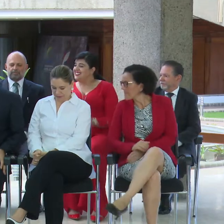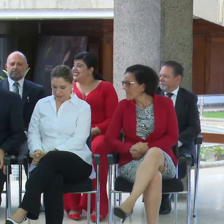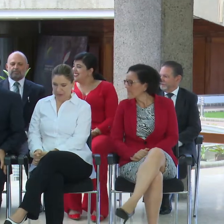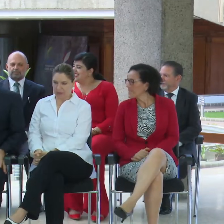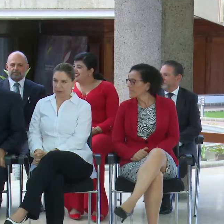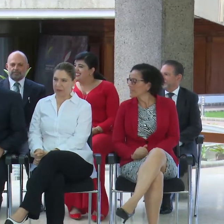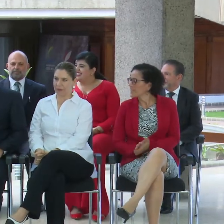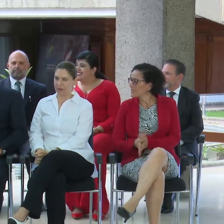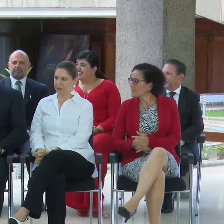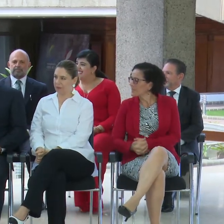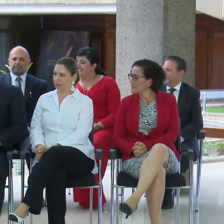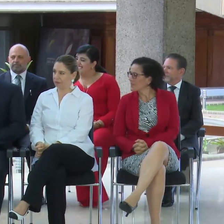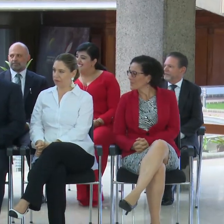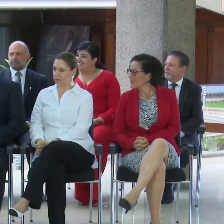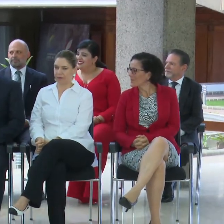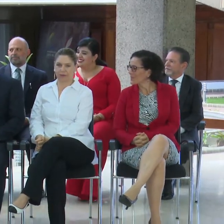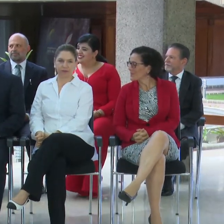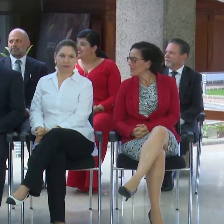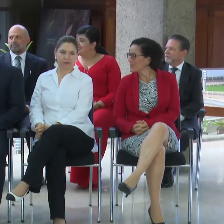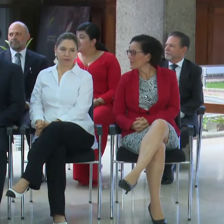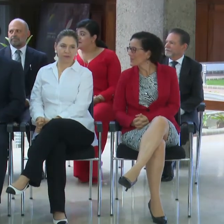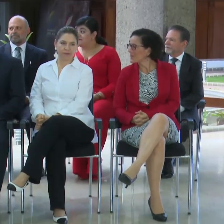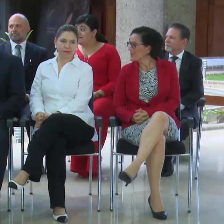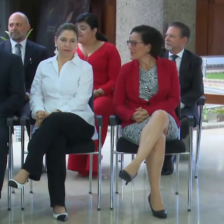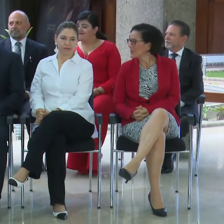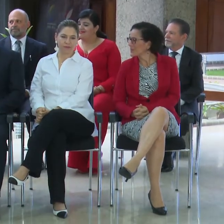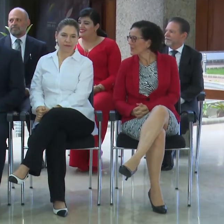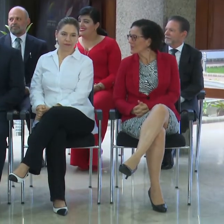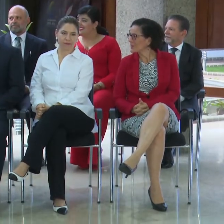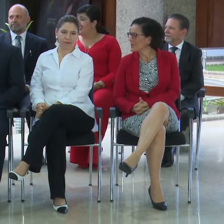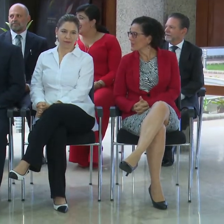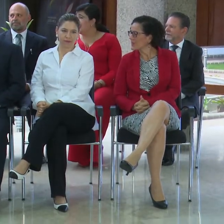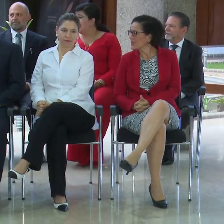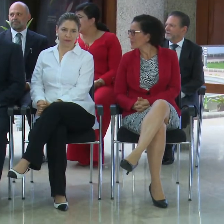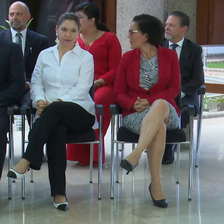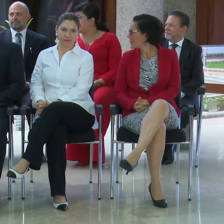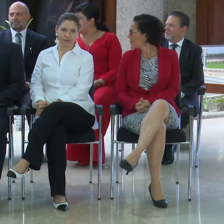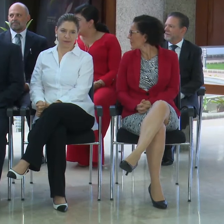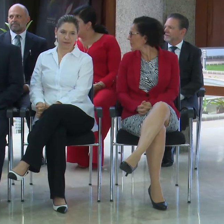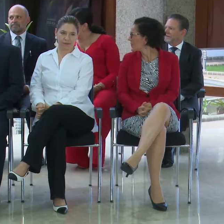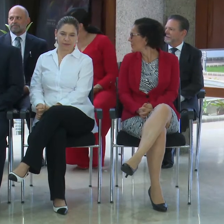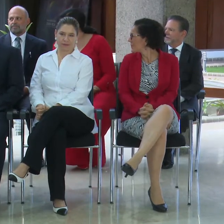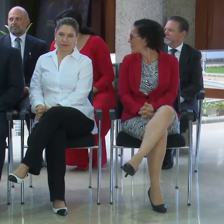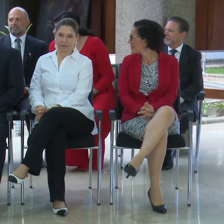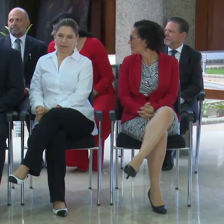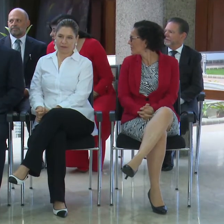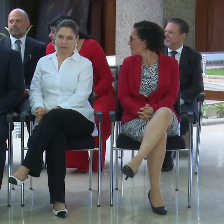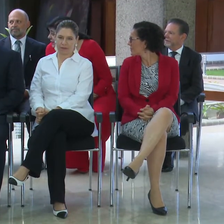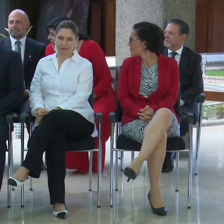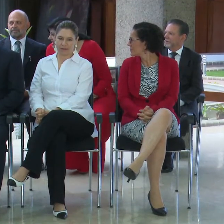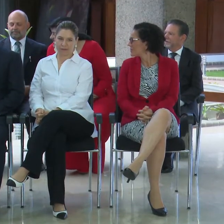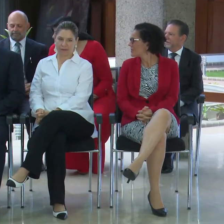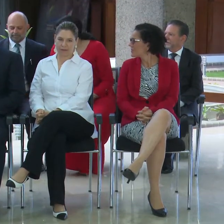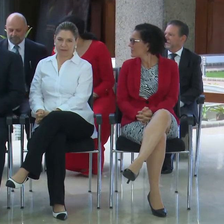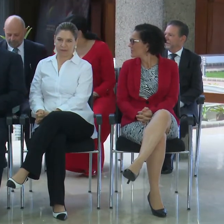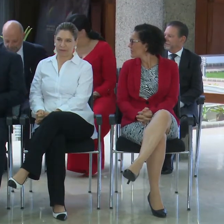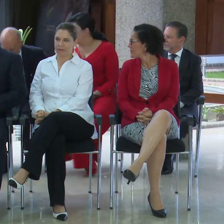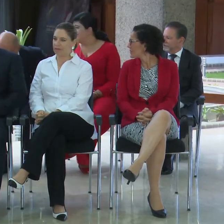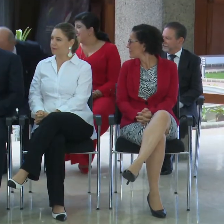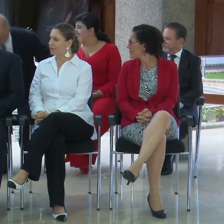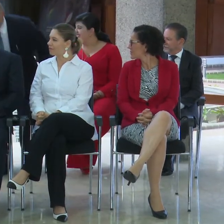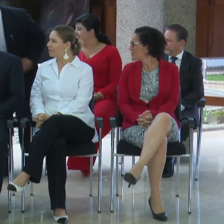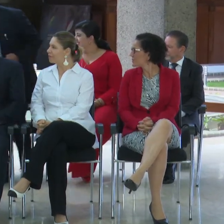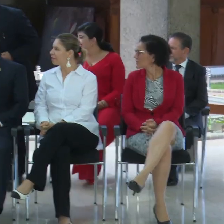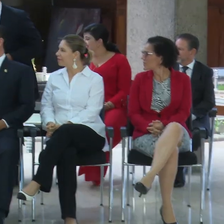Muchas gracias por sus palabras. Señor ministro, vamos ahora a escuchar el mensaje del señor ministro de Ambiente y Energía, don Carlos